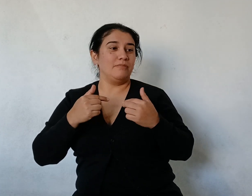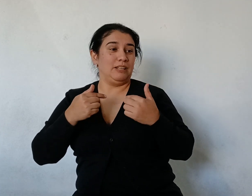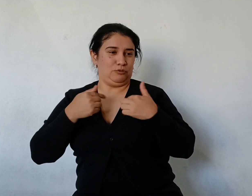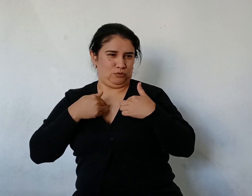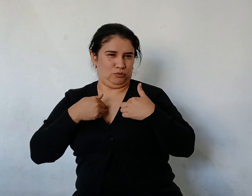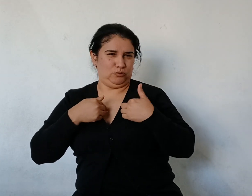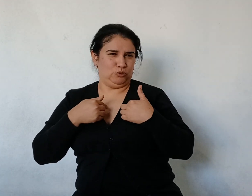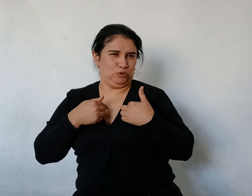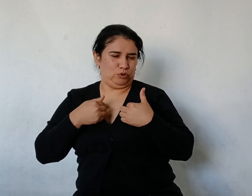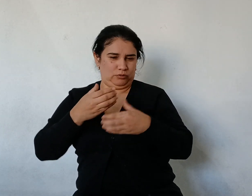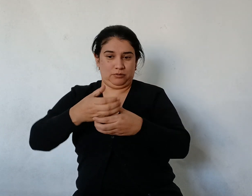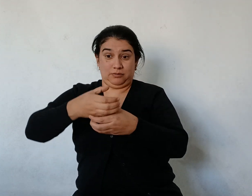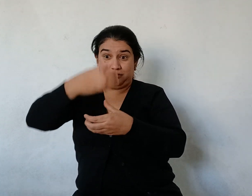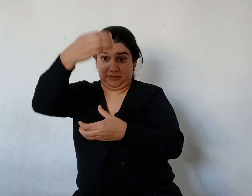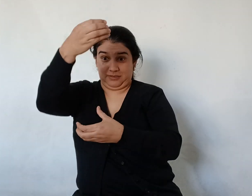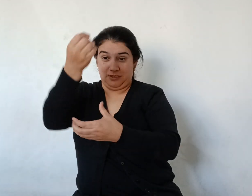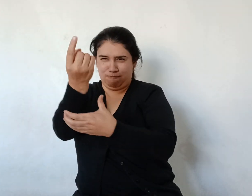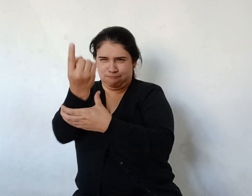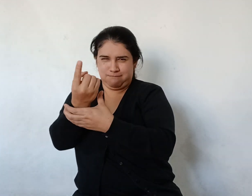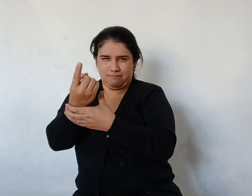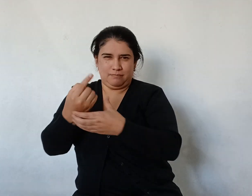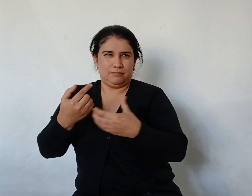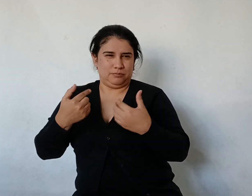reventar Yo sé hacer eso